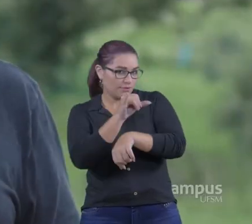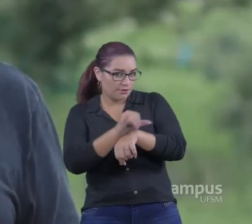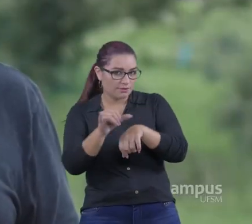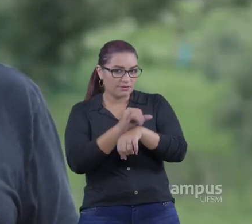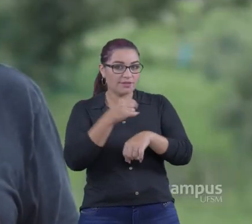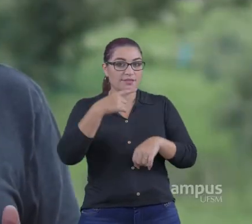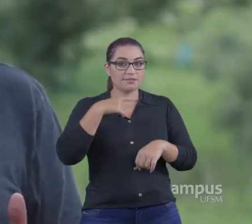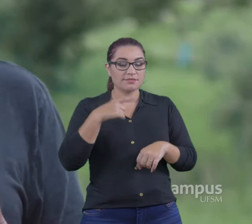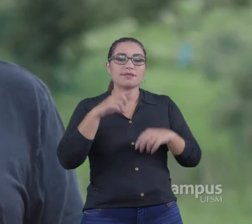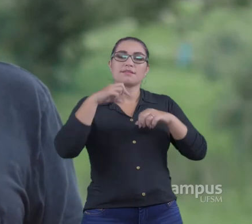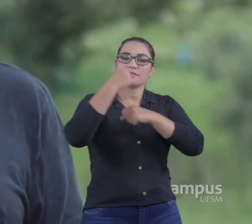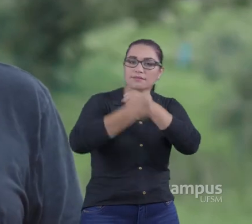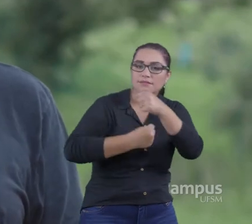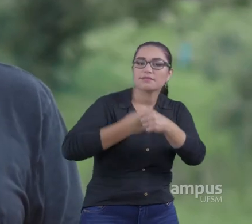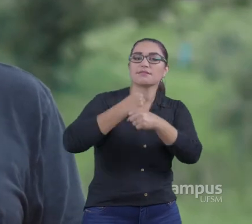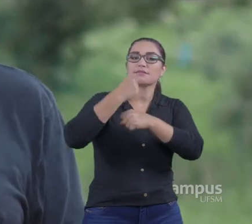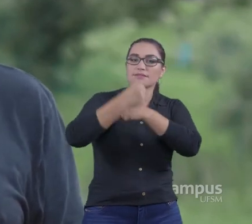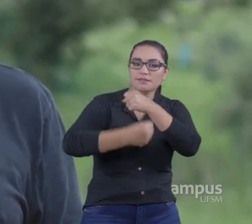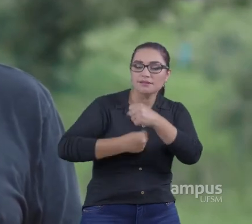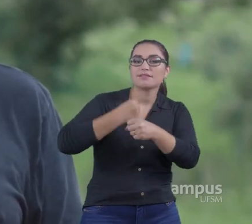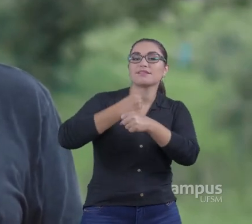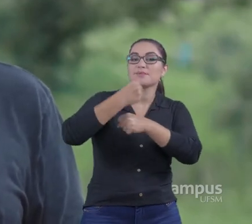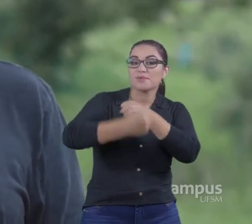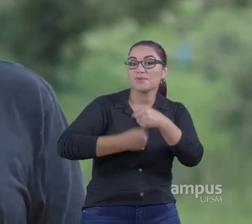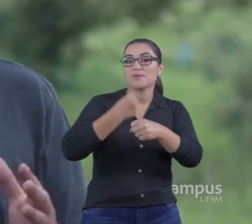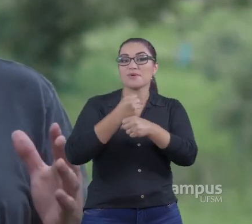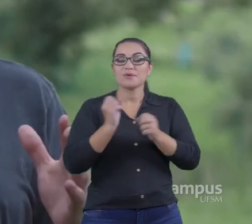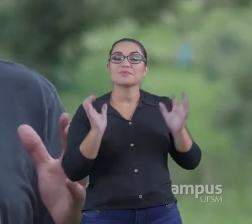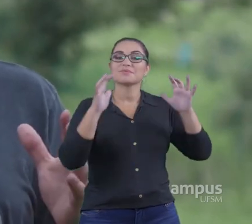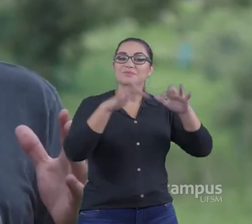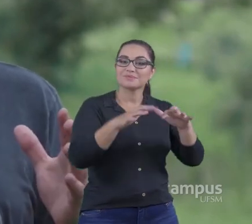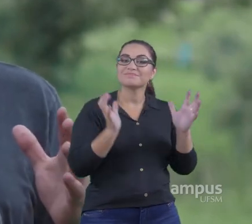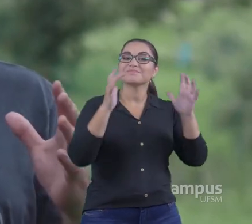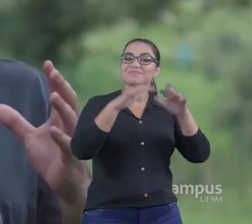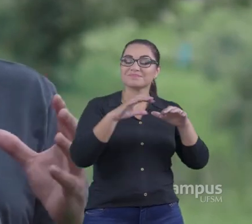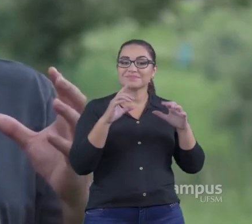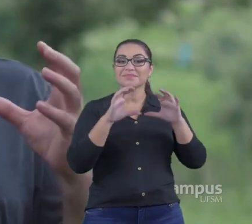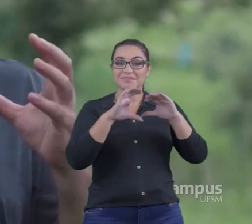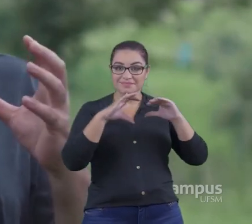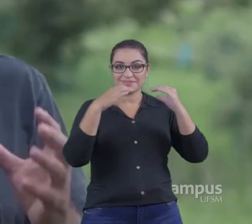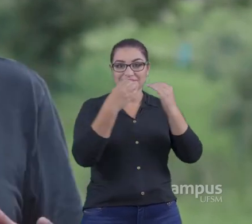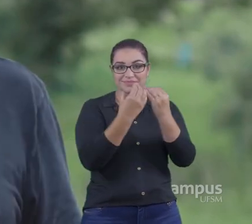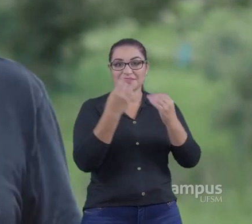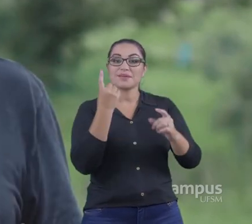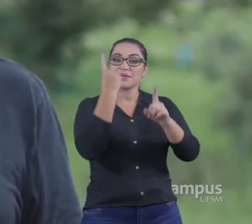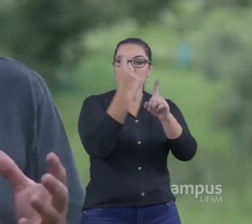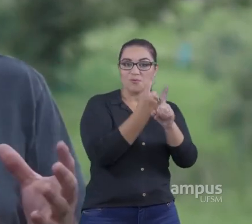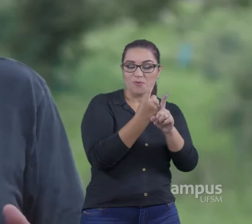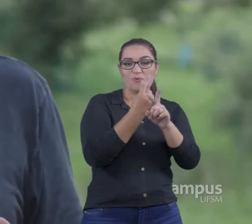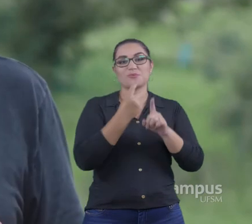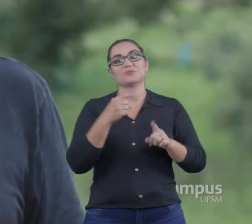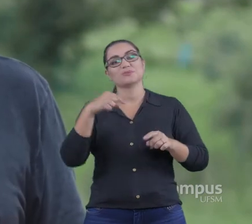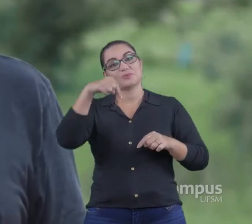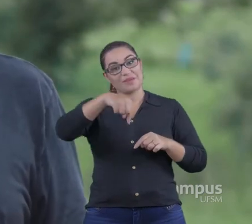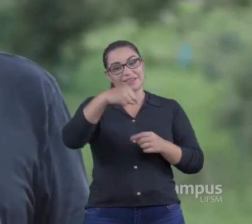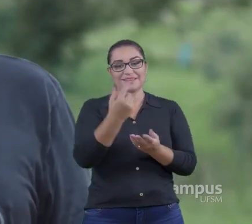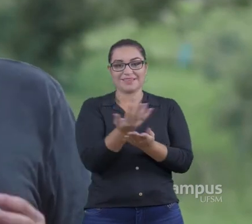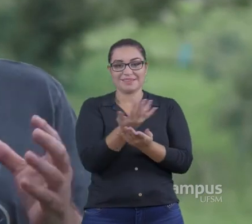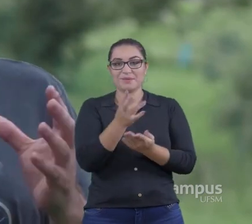edição Agora Em 2019 A gente realiza Um evento Anual Chamado